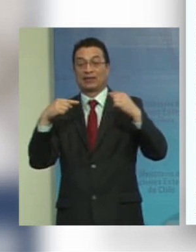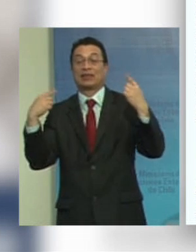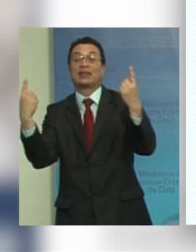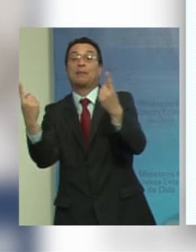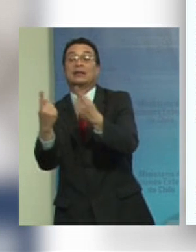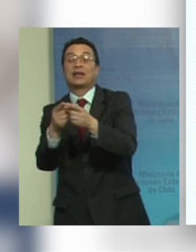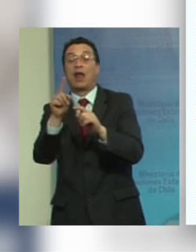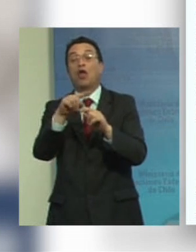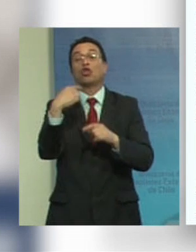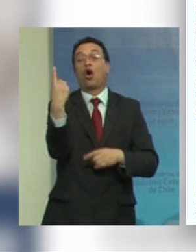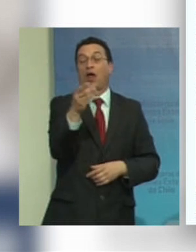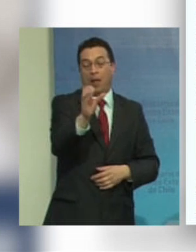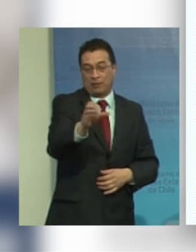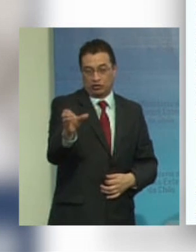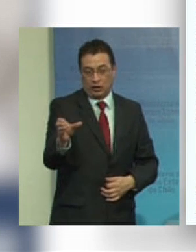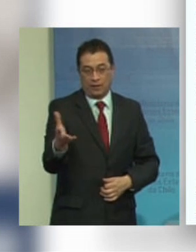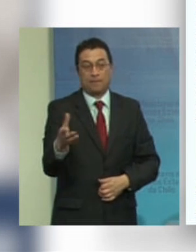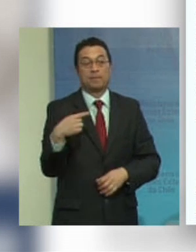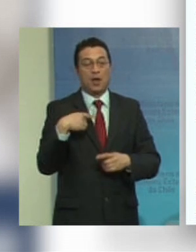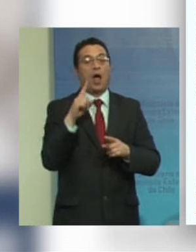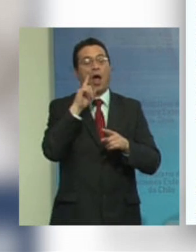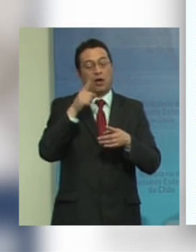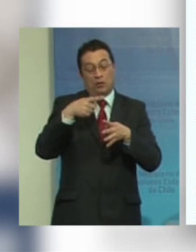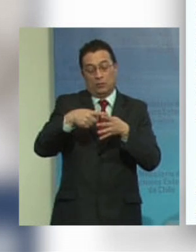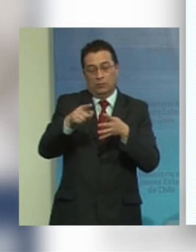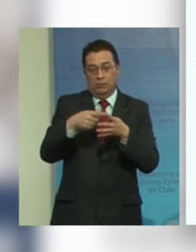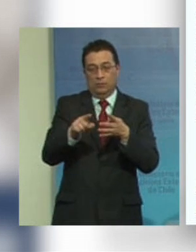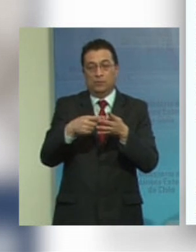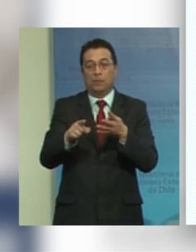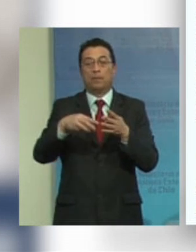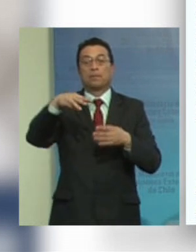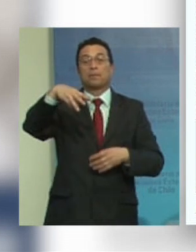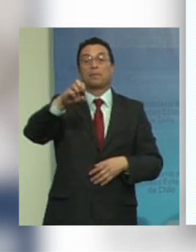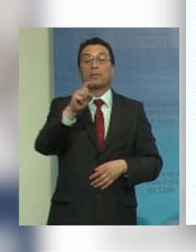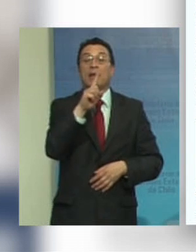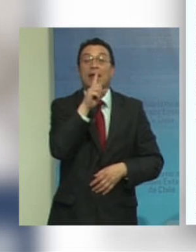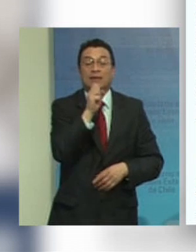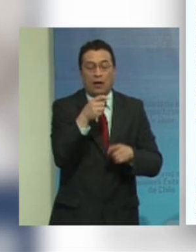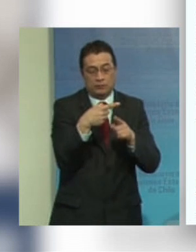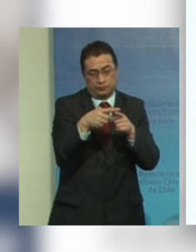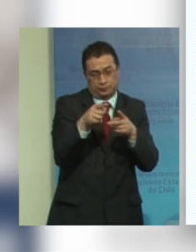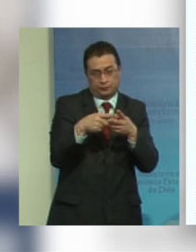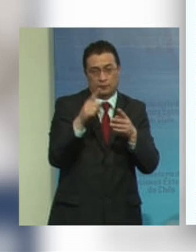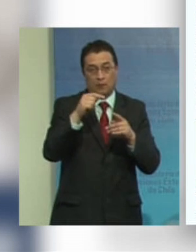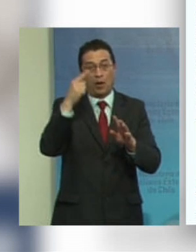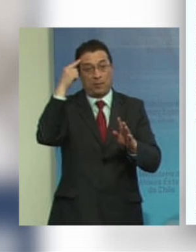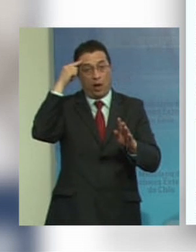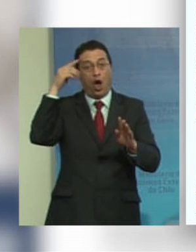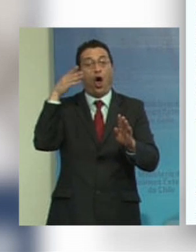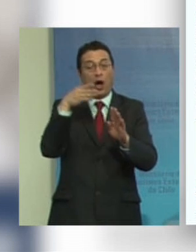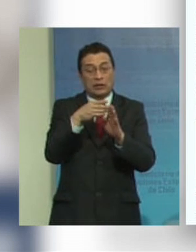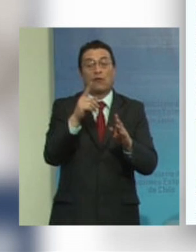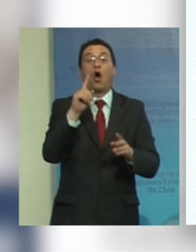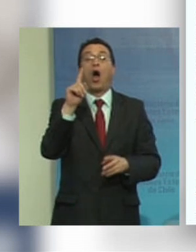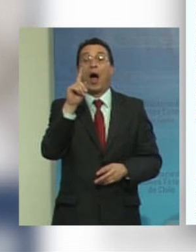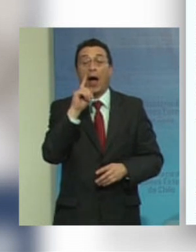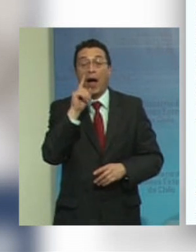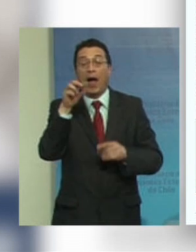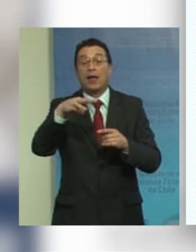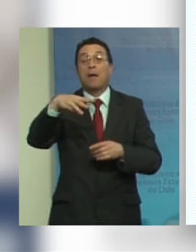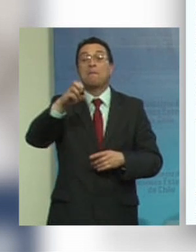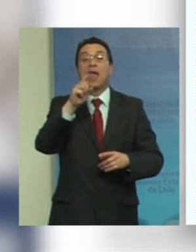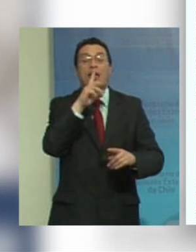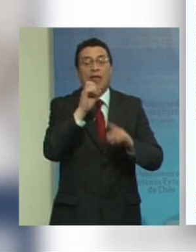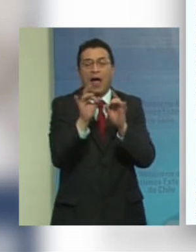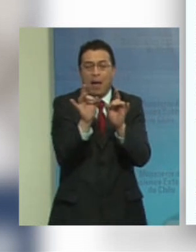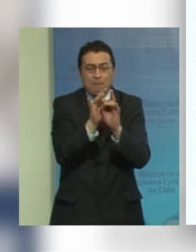toda la agenda hay varias metas los objetivos en que hay metas